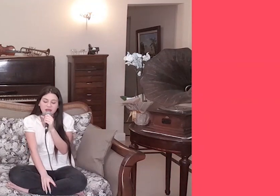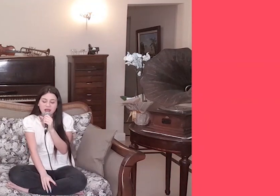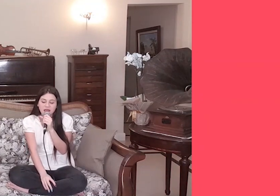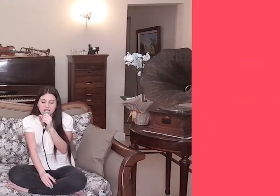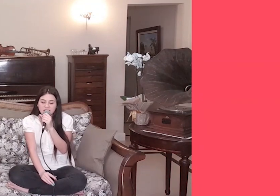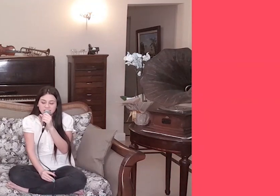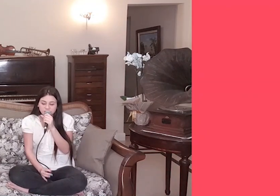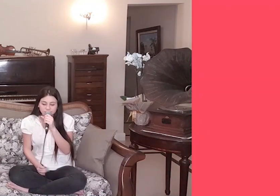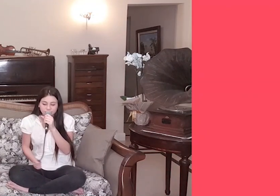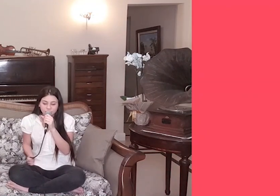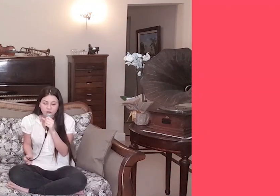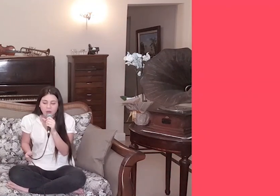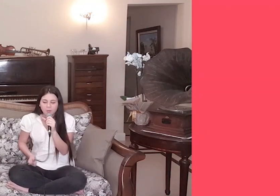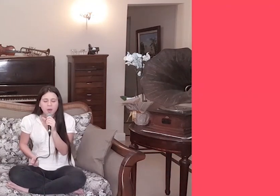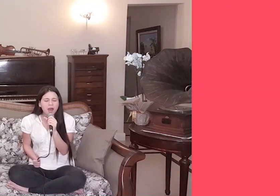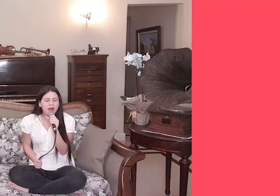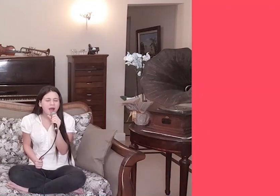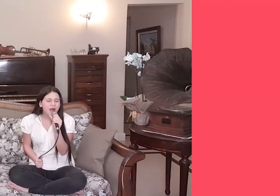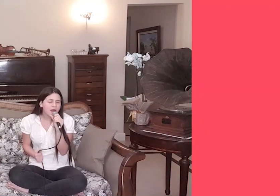esperando